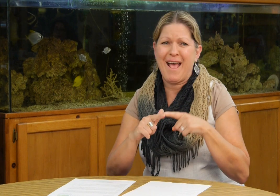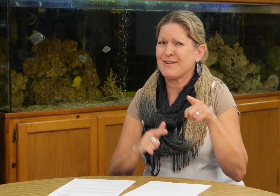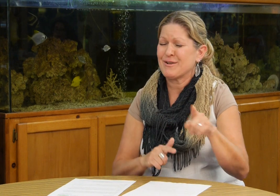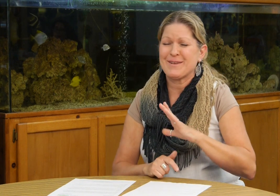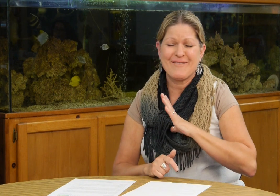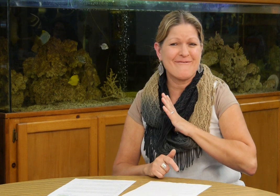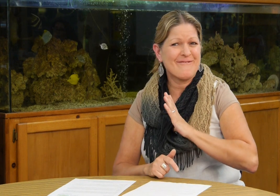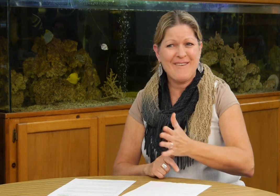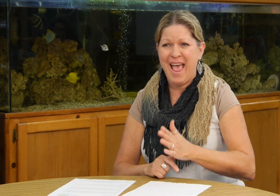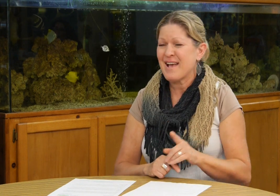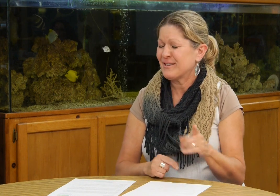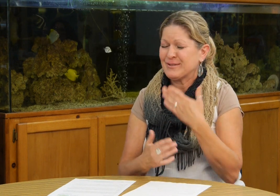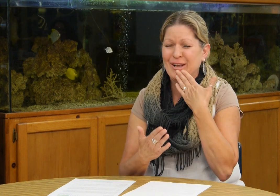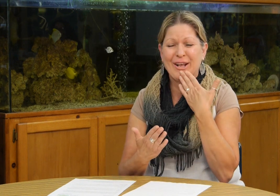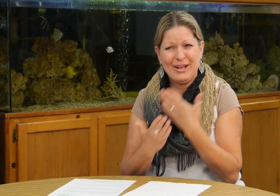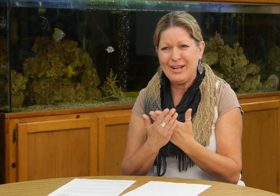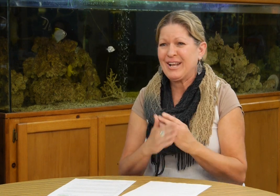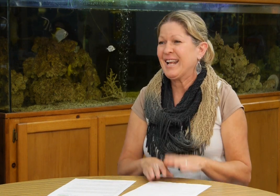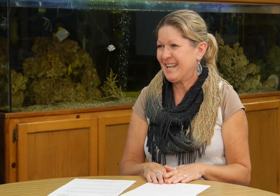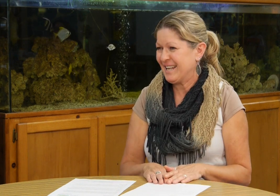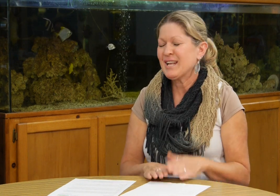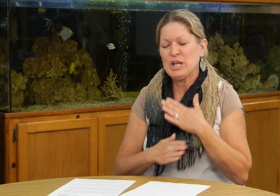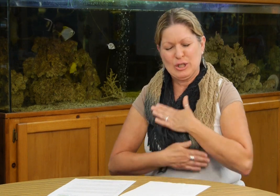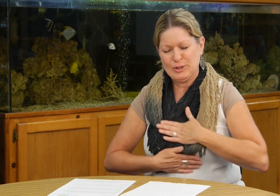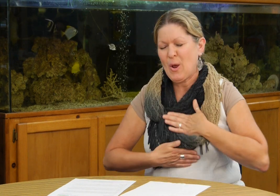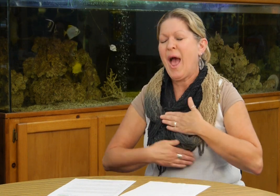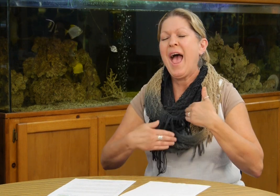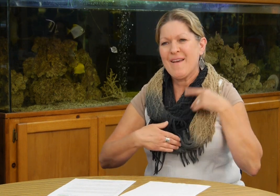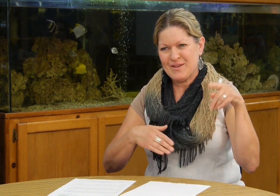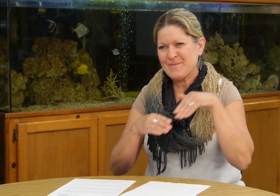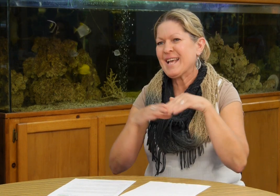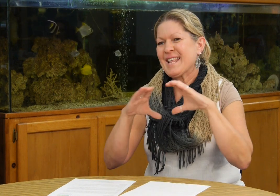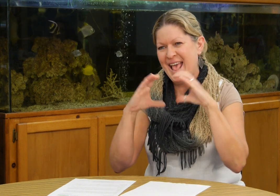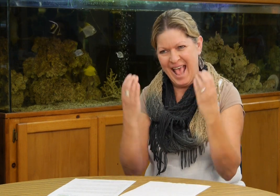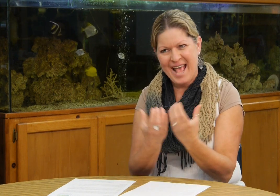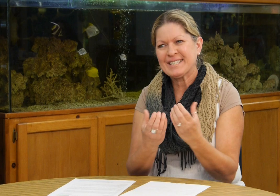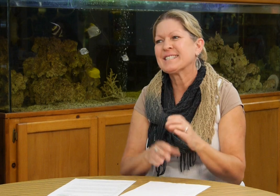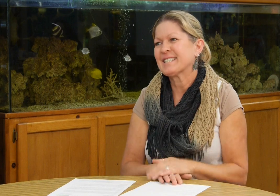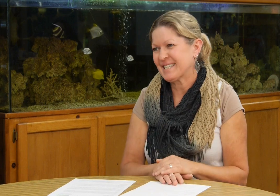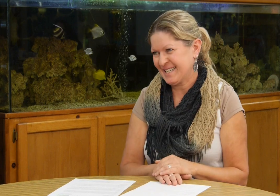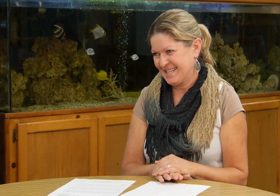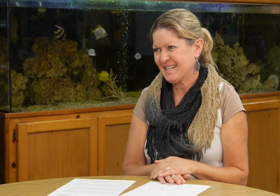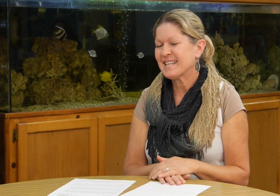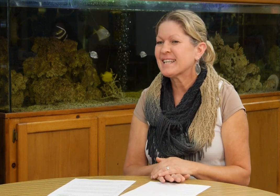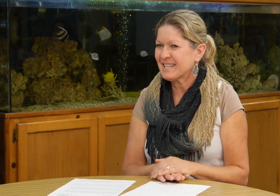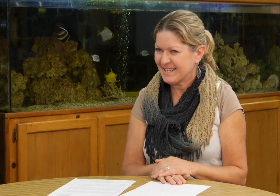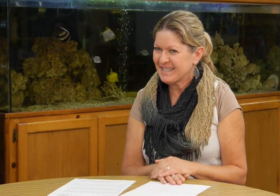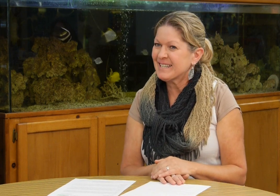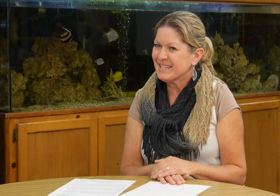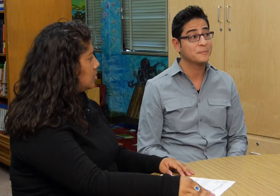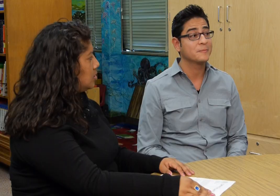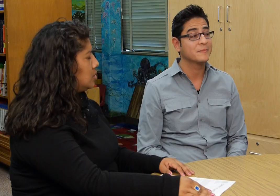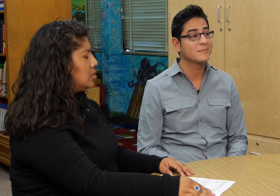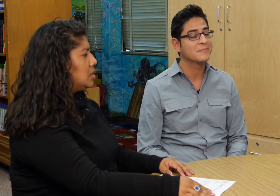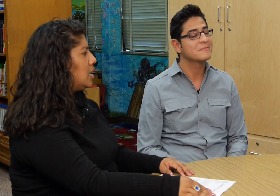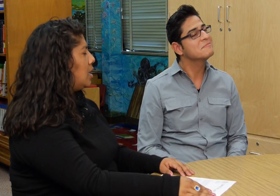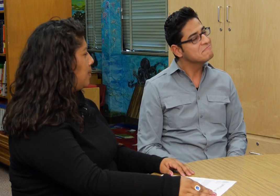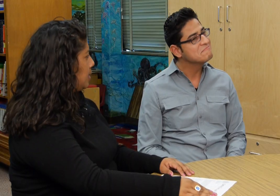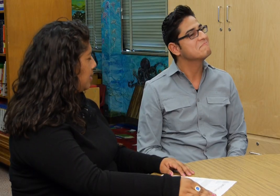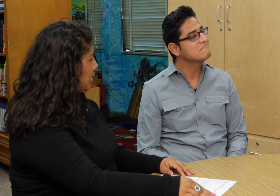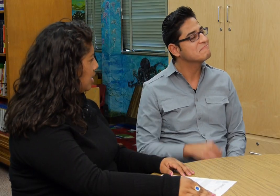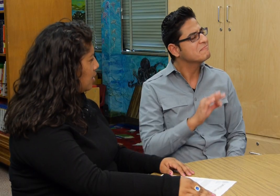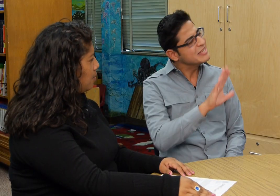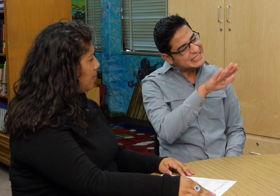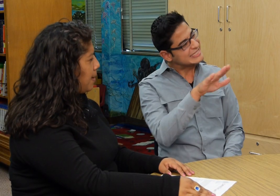comunicación es esencial y yo estoy segura que él va a ser muy va a ser muy bien si sigue enfocándose en lo académico y